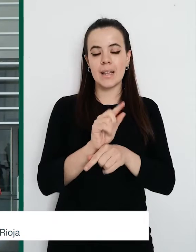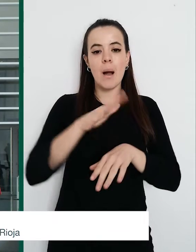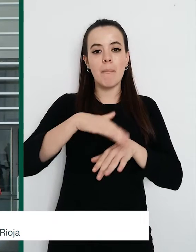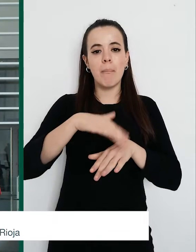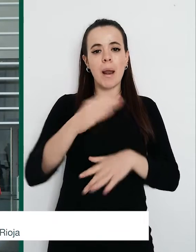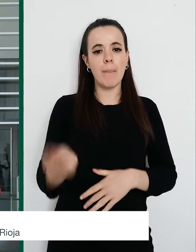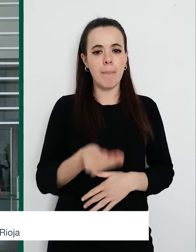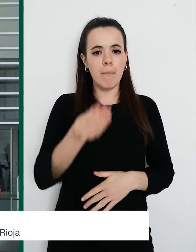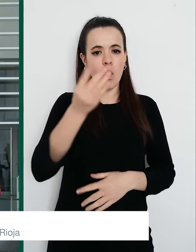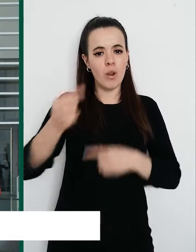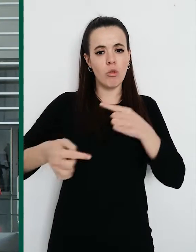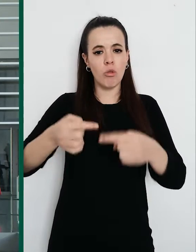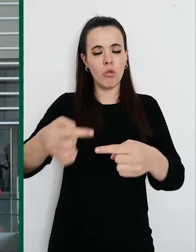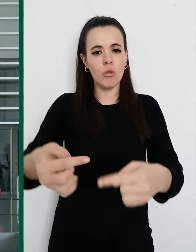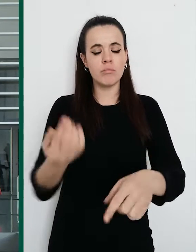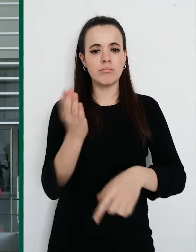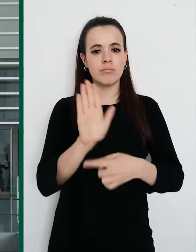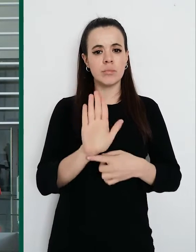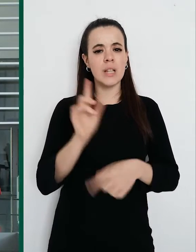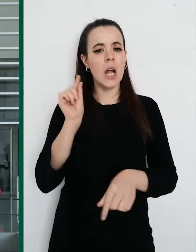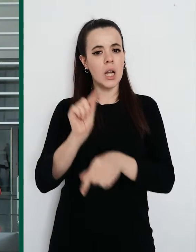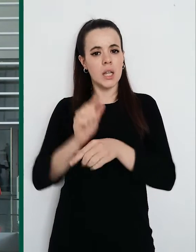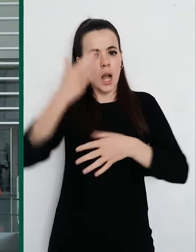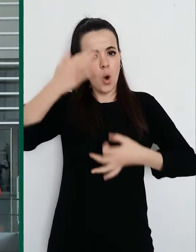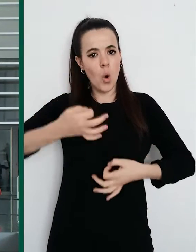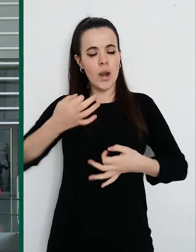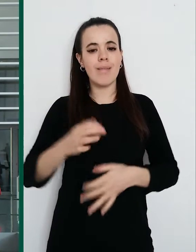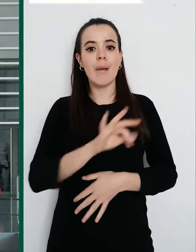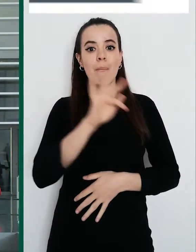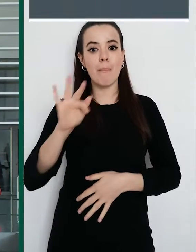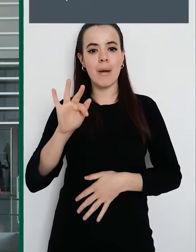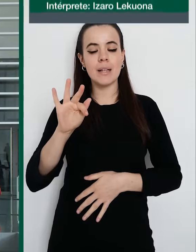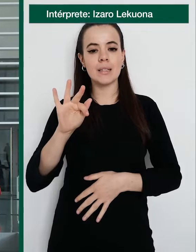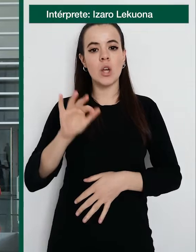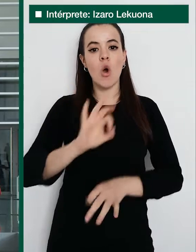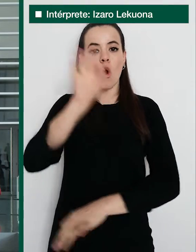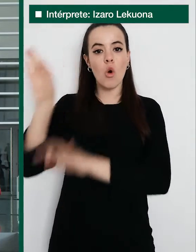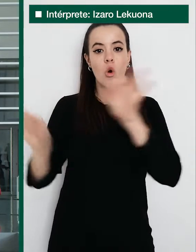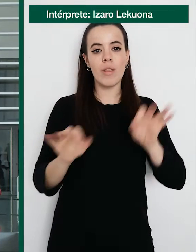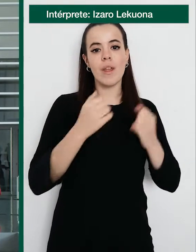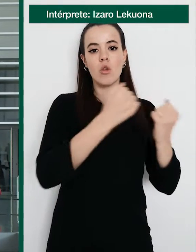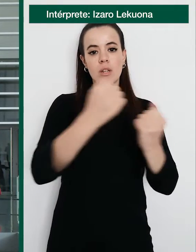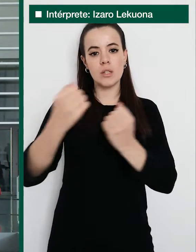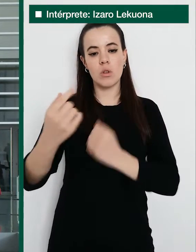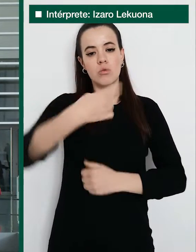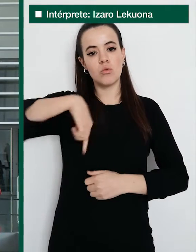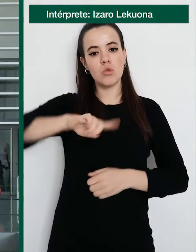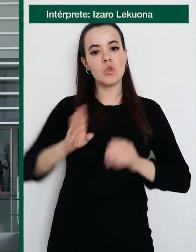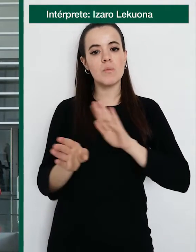llevado cada día, esa crítica coherente y la coordinación institucional que hemos mantenido, ha provocado,